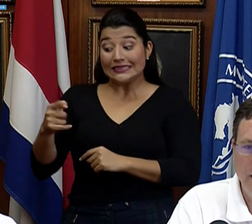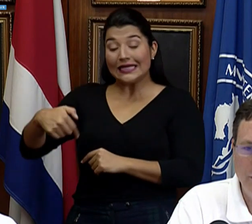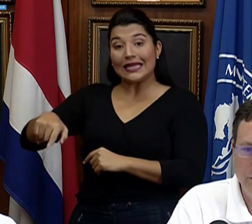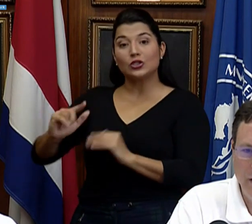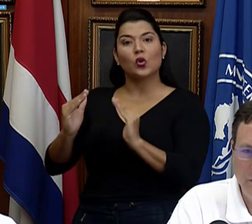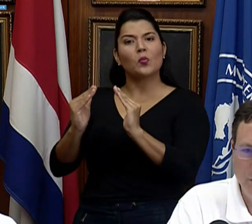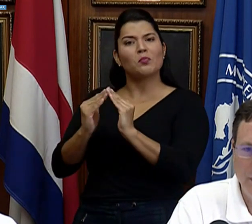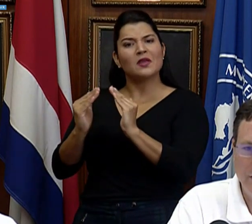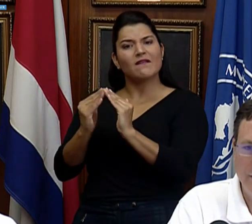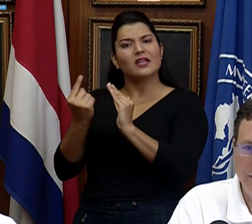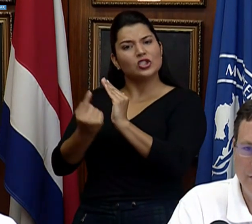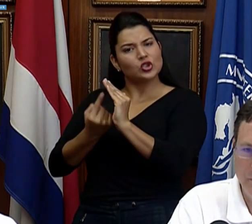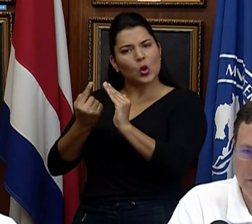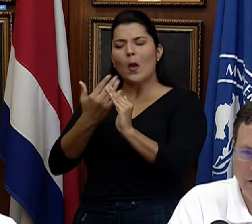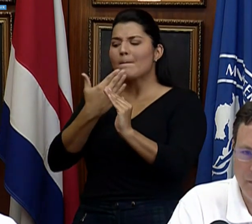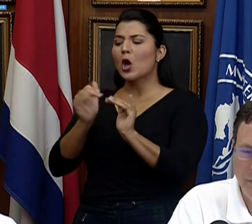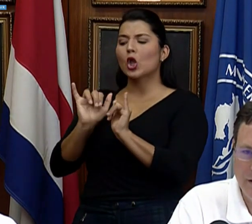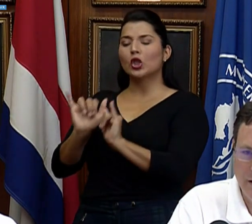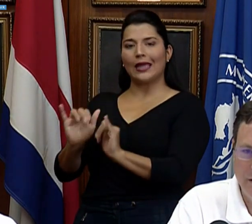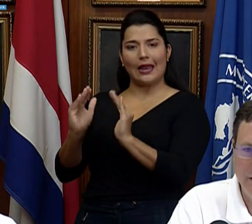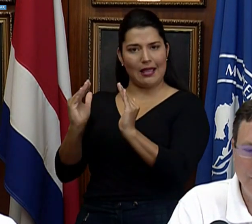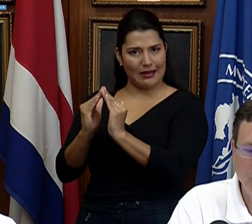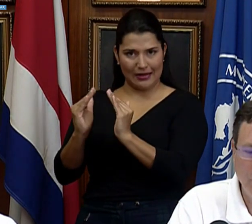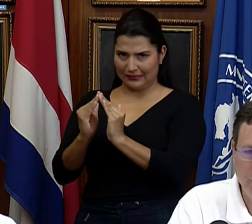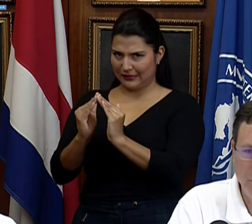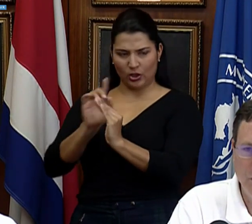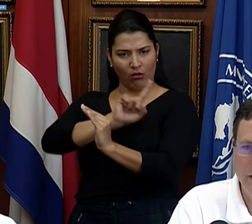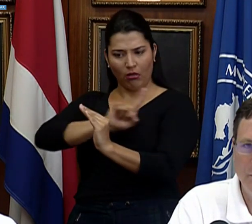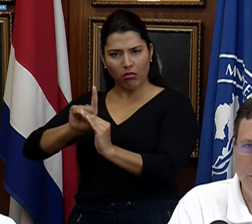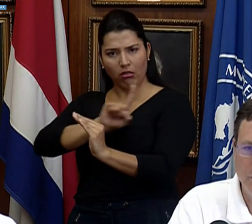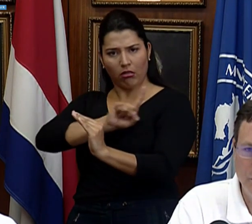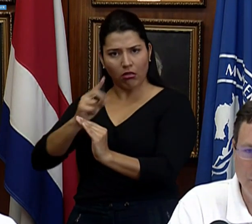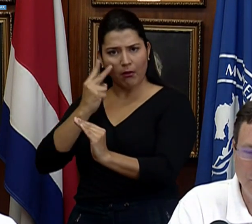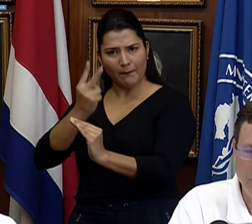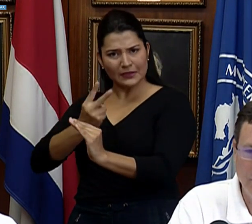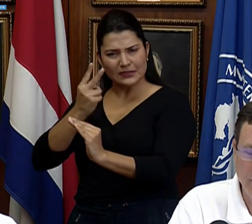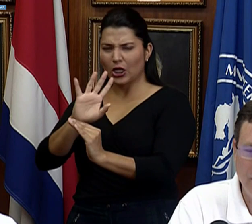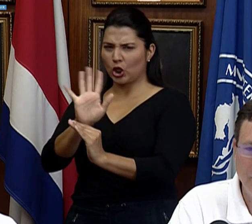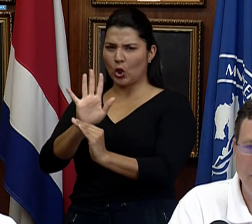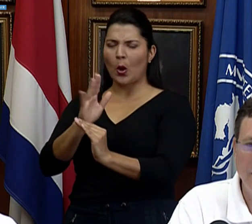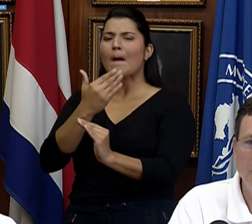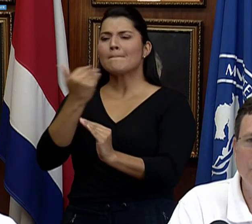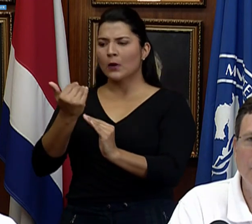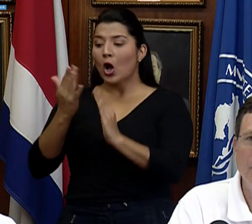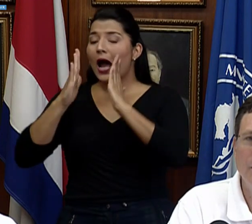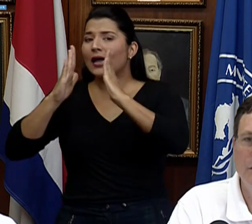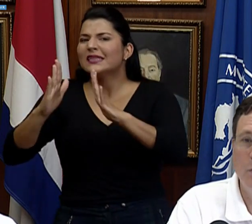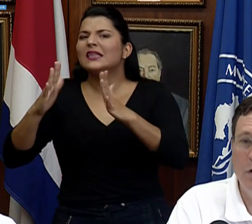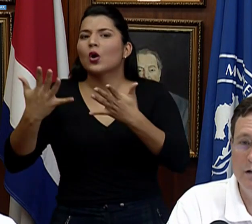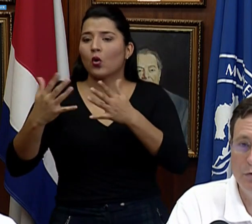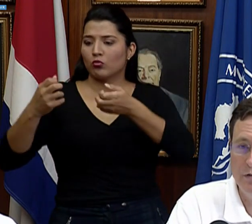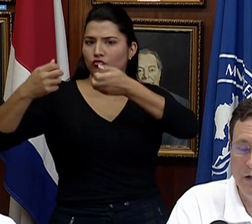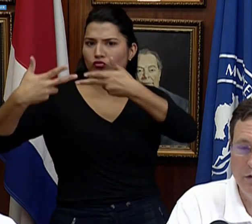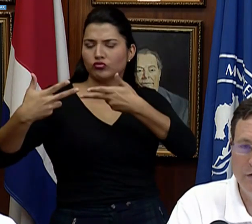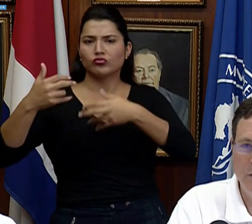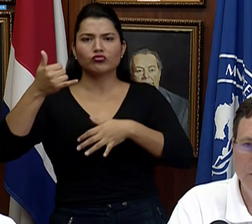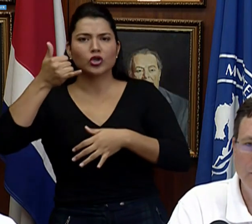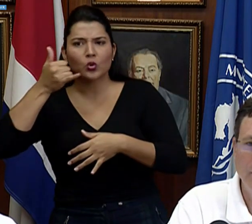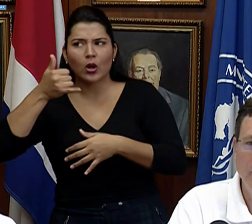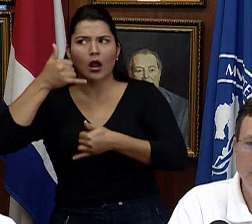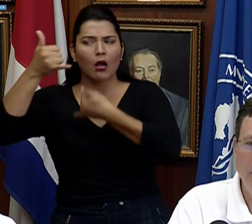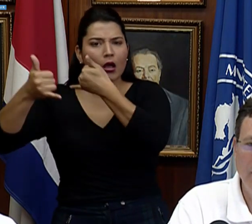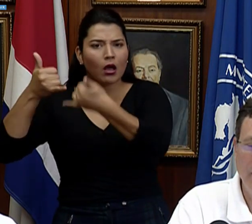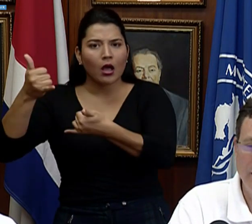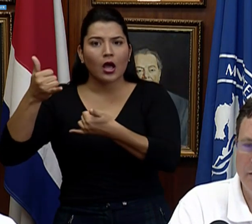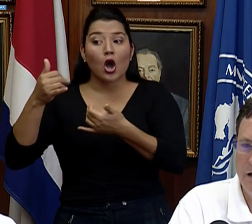déjelos en su casa, siempre estén pendientes de ellos por celular, por diferentes mecanismos, de cuál es su estado de salud